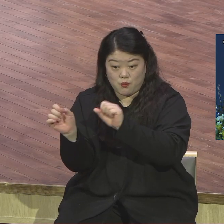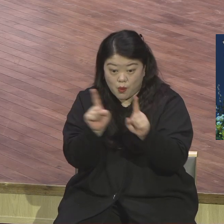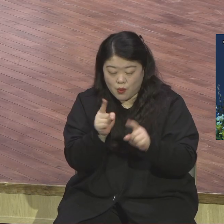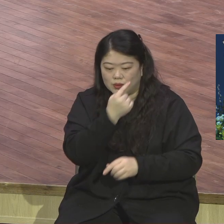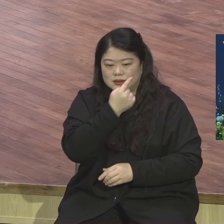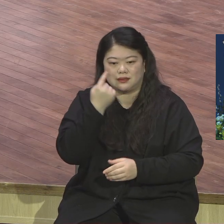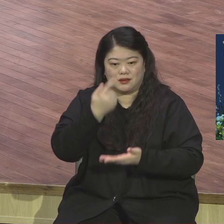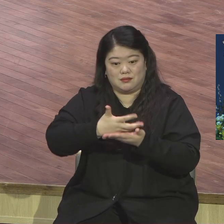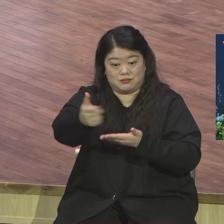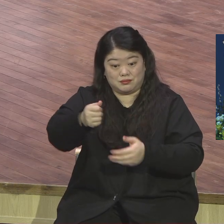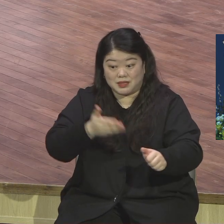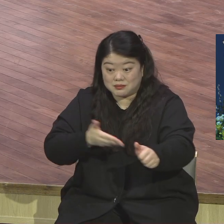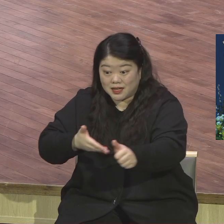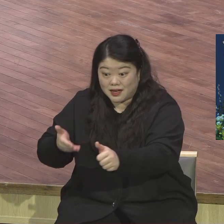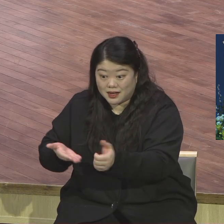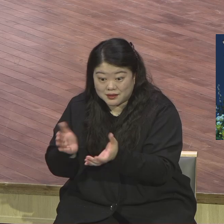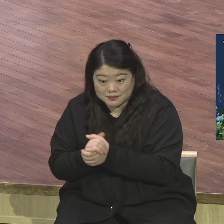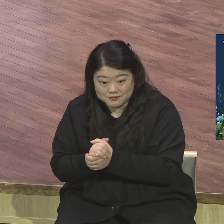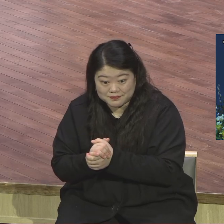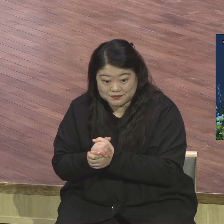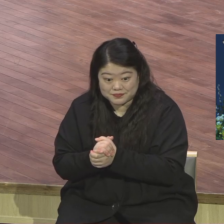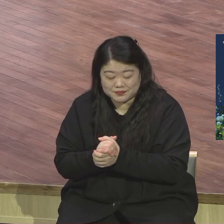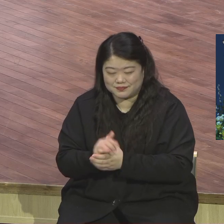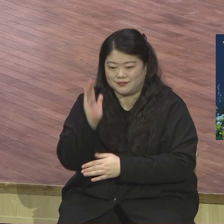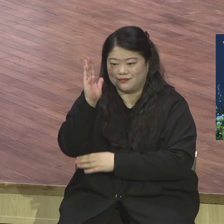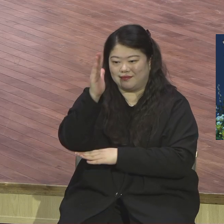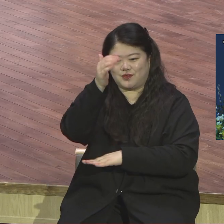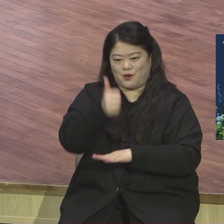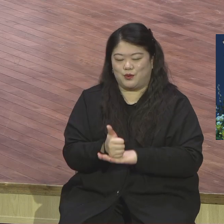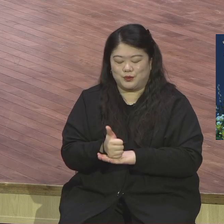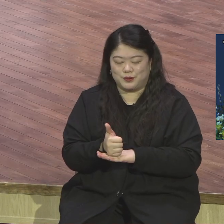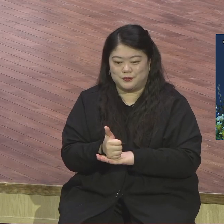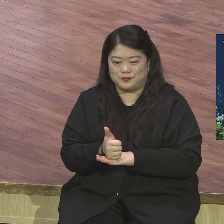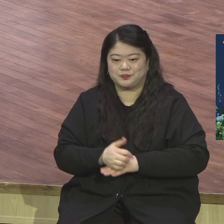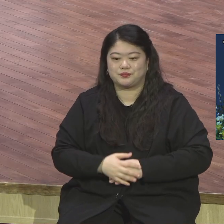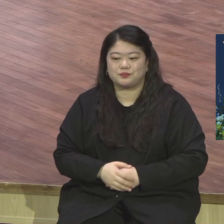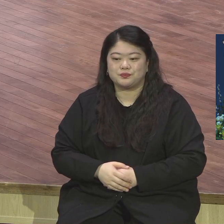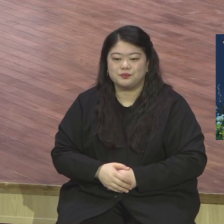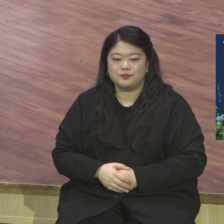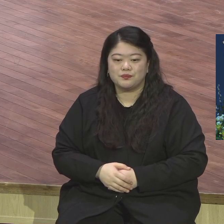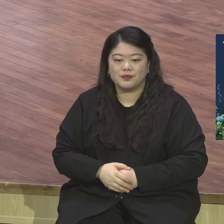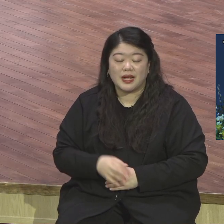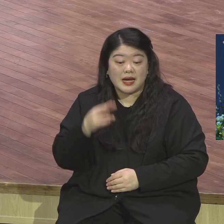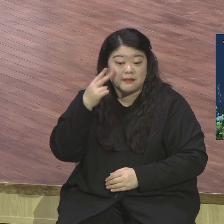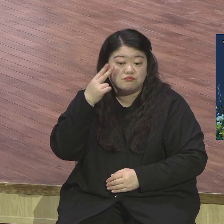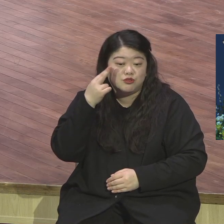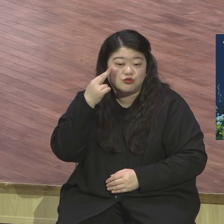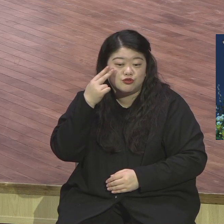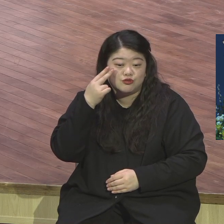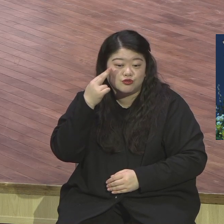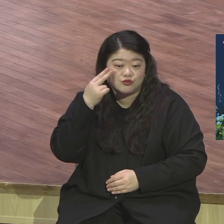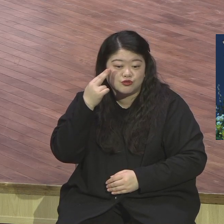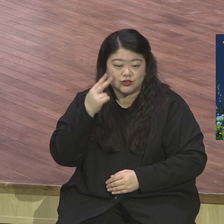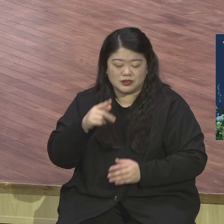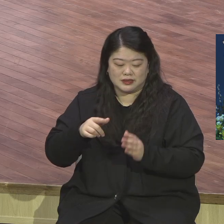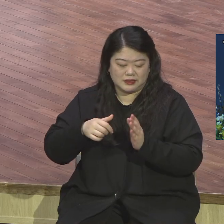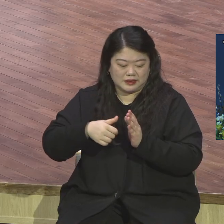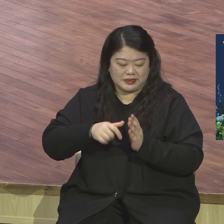헬로님 미국의 유명한 희극 배우 브레드 알렌 이라는 분이